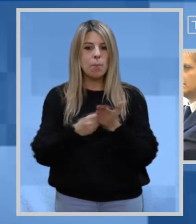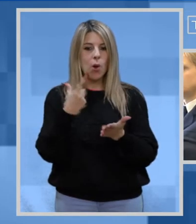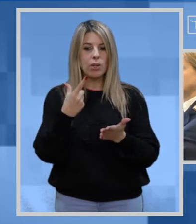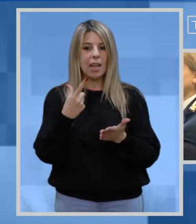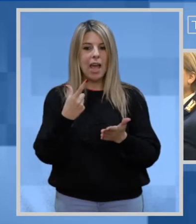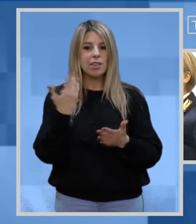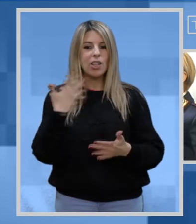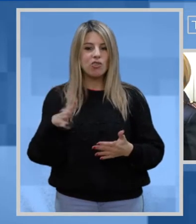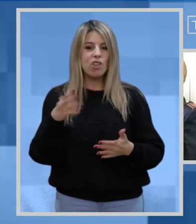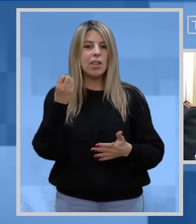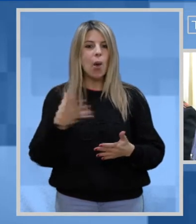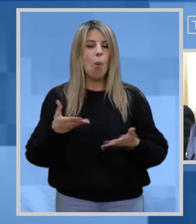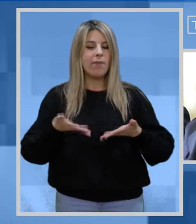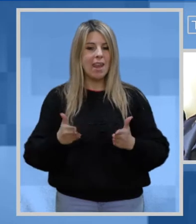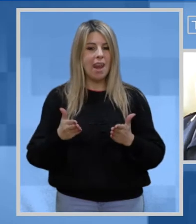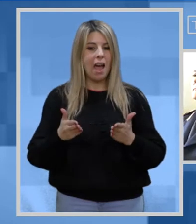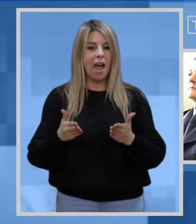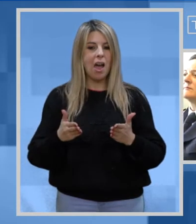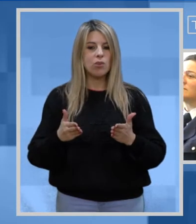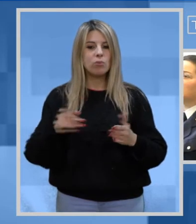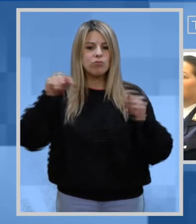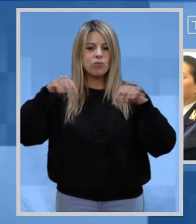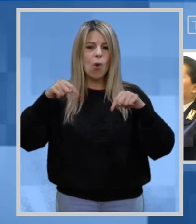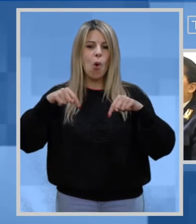molto importante fin dalla sua istituzione